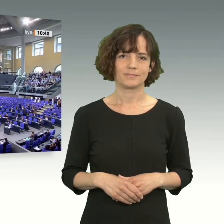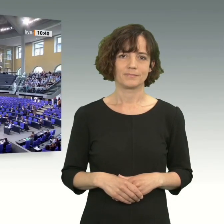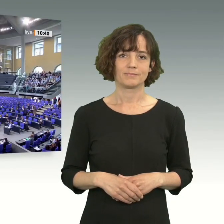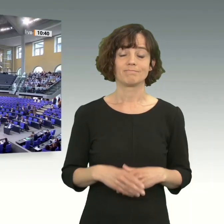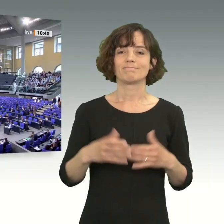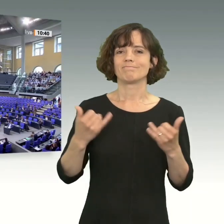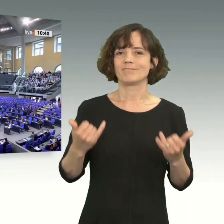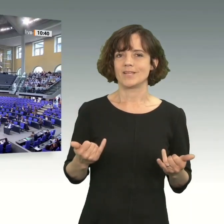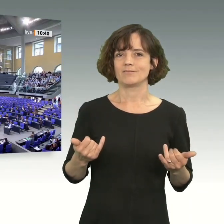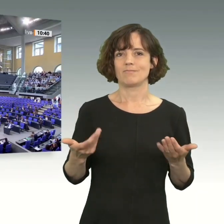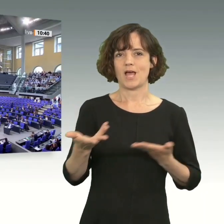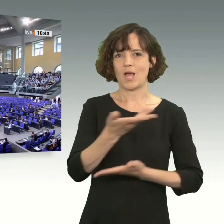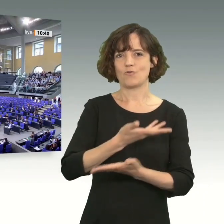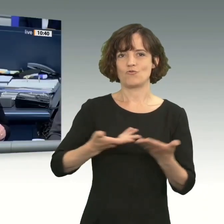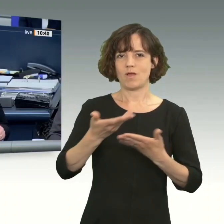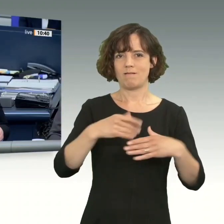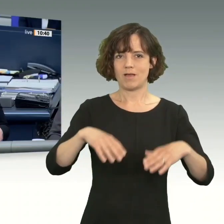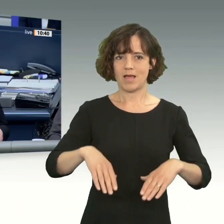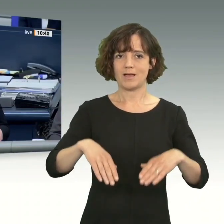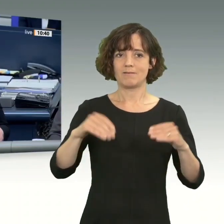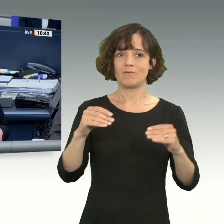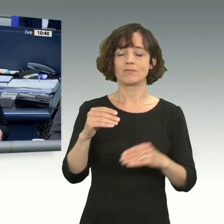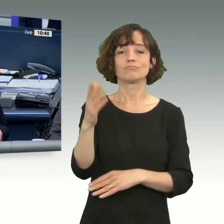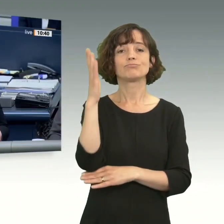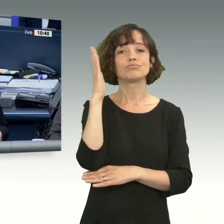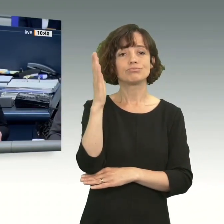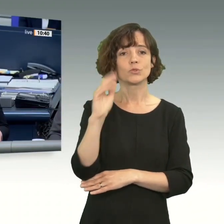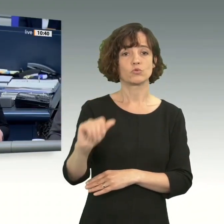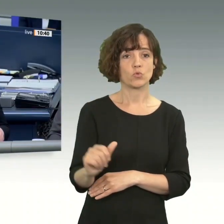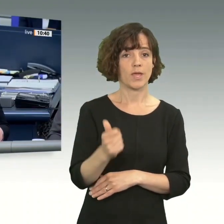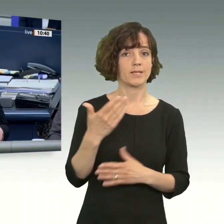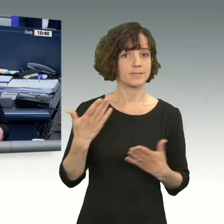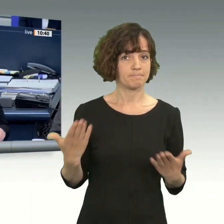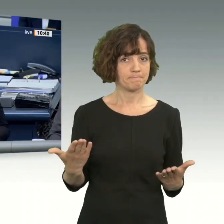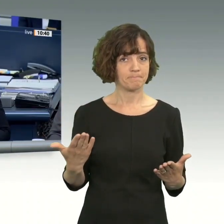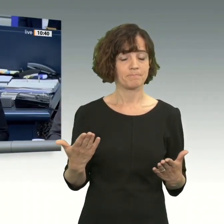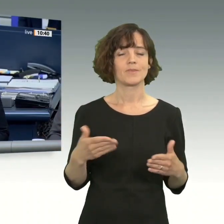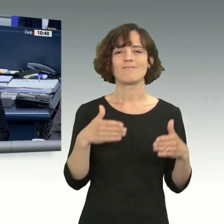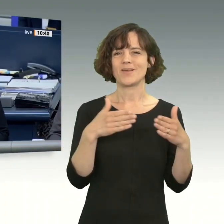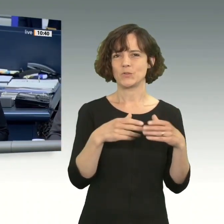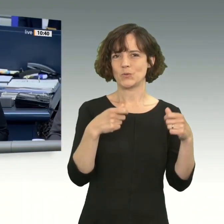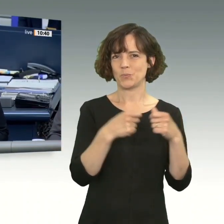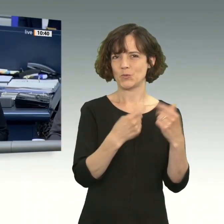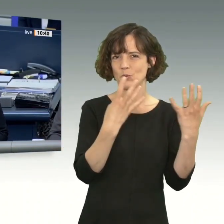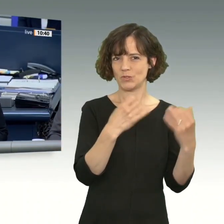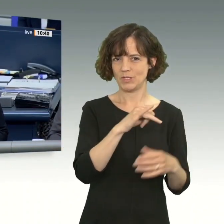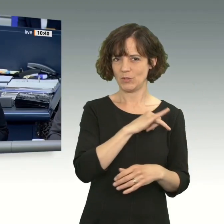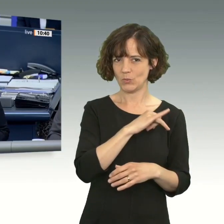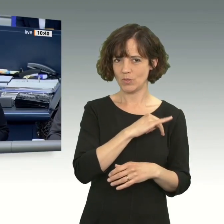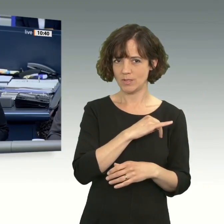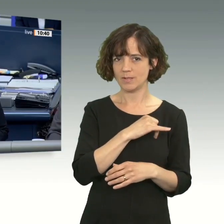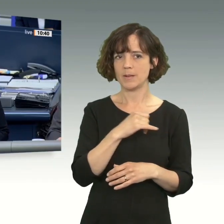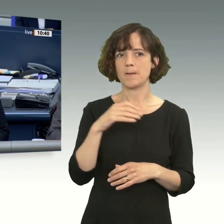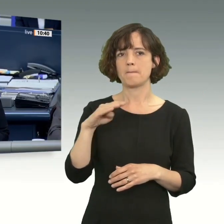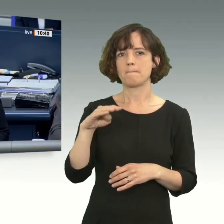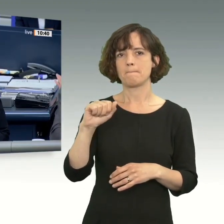Ich eröffne die Aussprache, und das Wort hat zuerst aus der Fraktion Bündnis 90 Die Grünen Maik